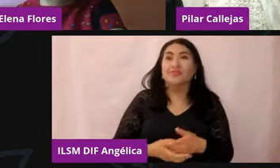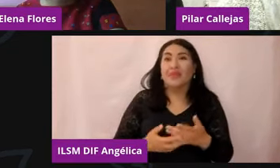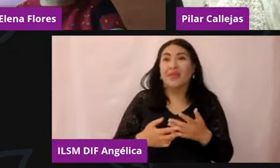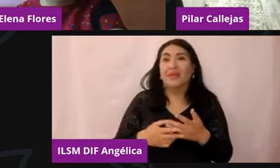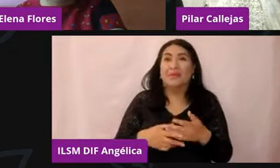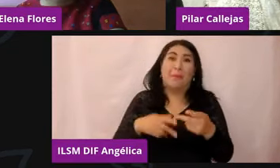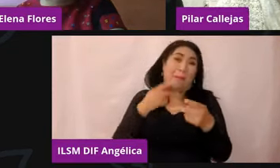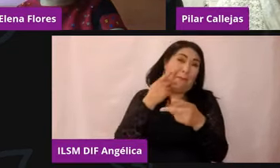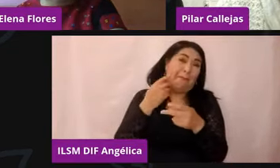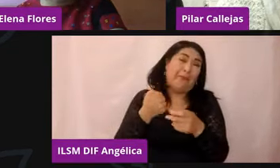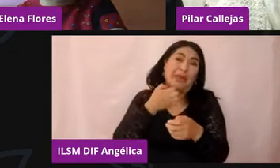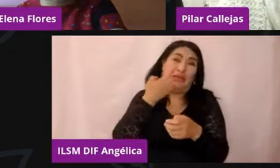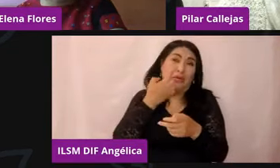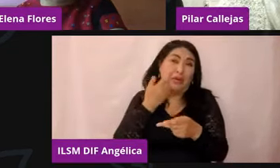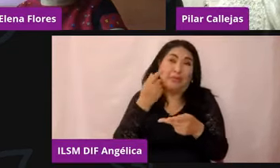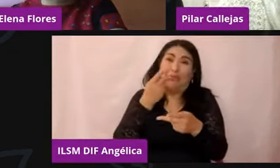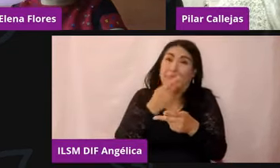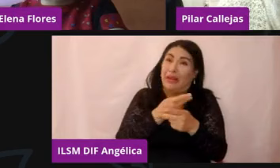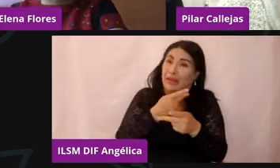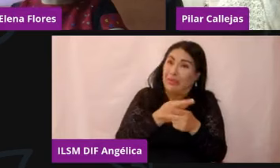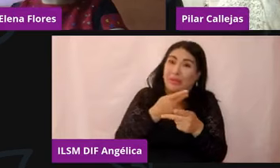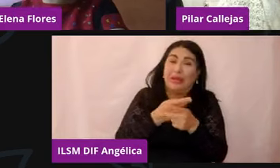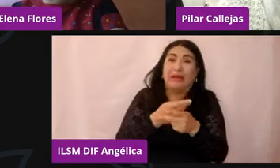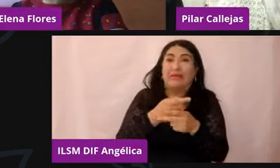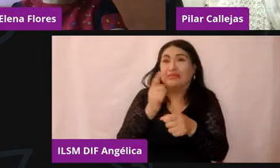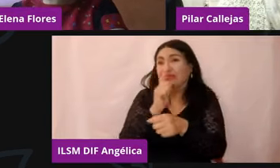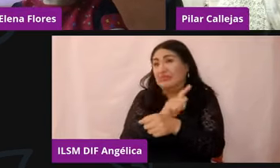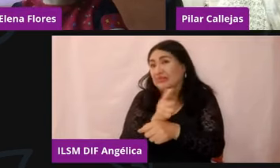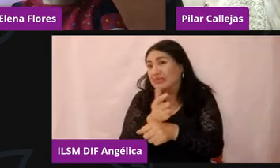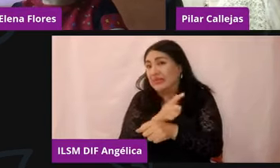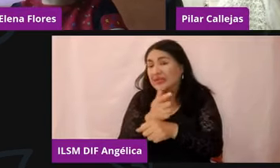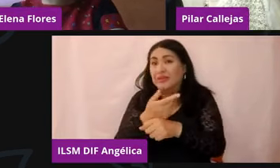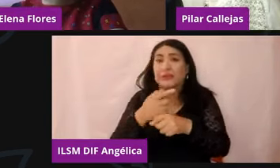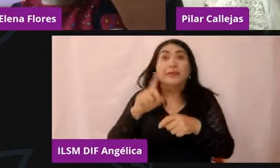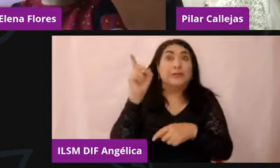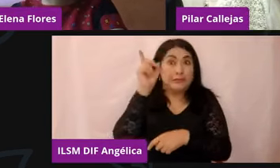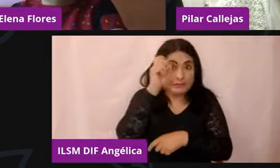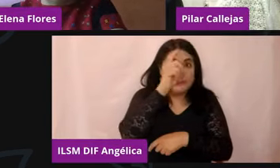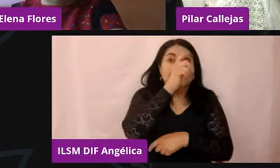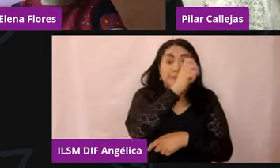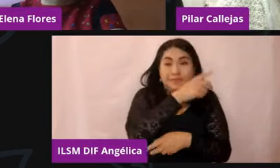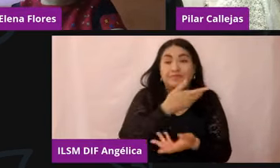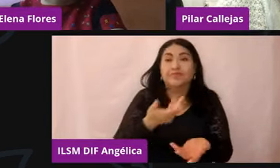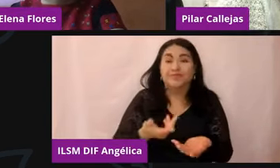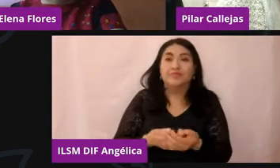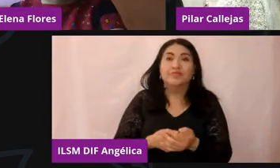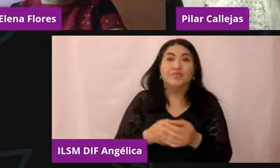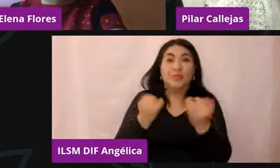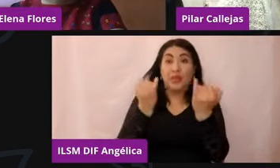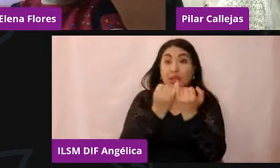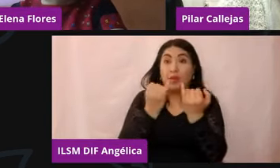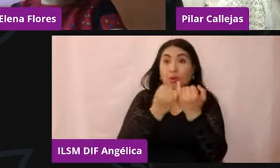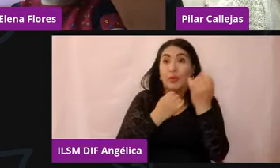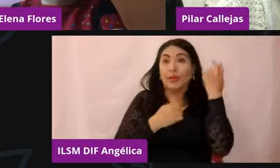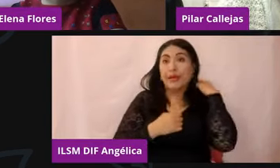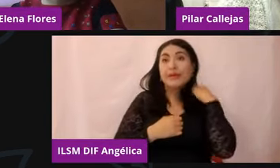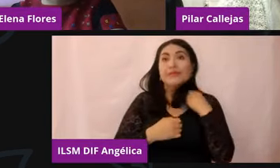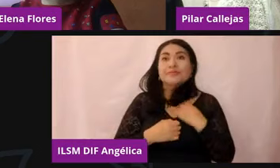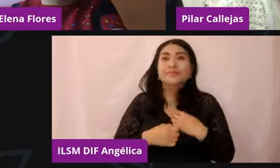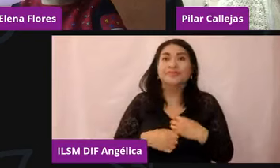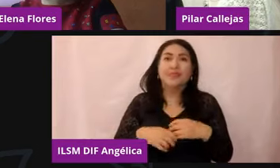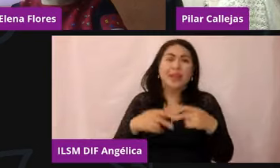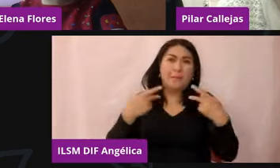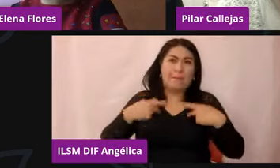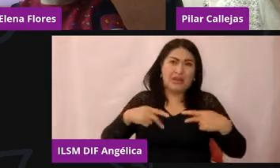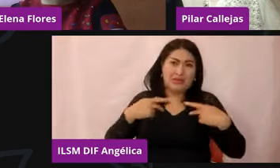preparatoria, licenciatura, qué difícil, incluso para aquellas que hacen o hicieron la docencia virtual